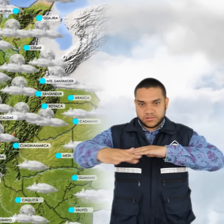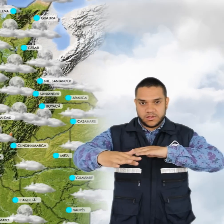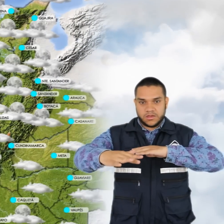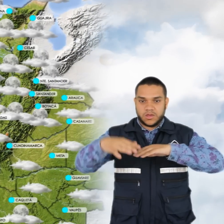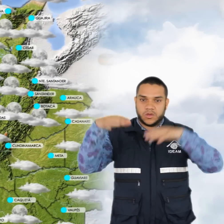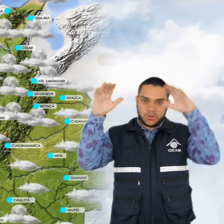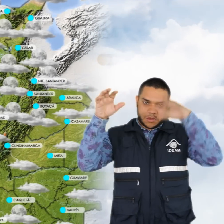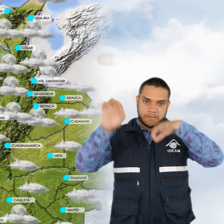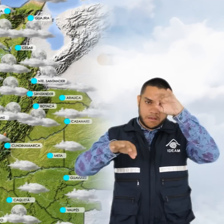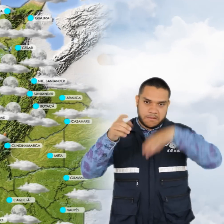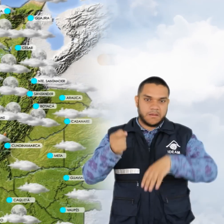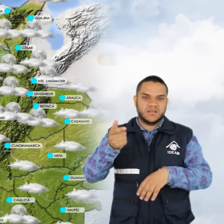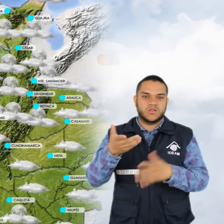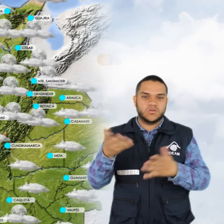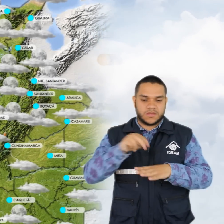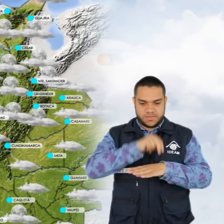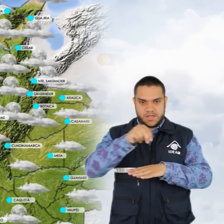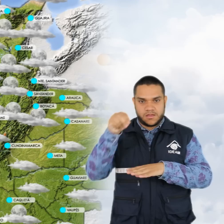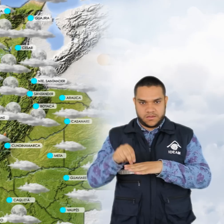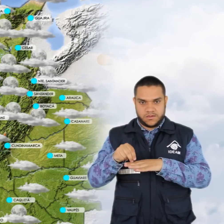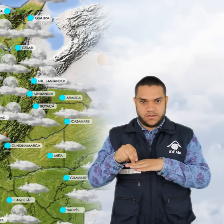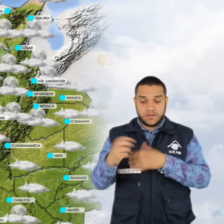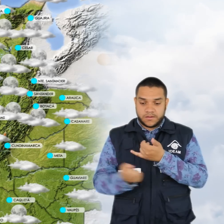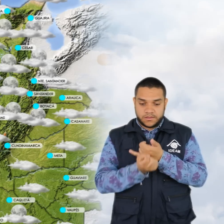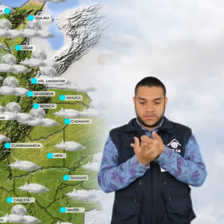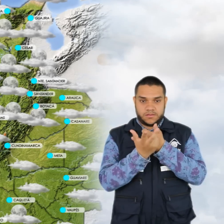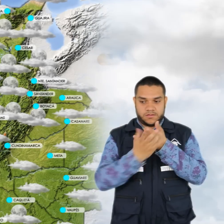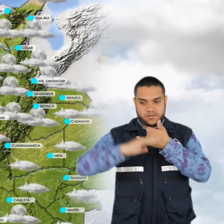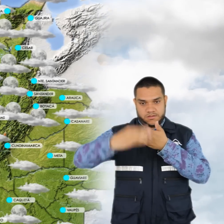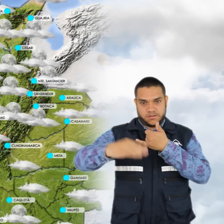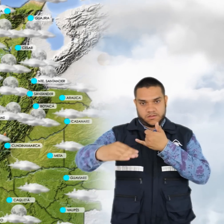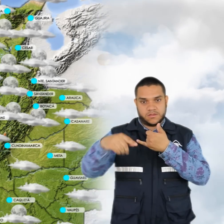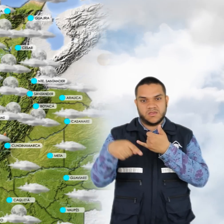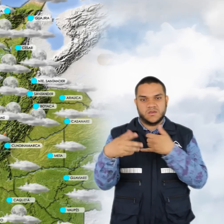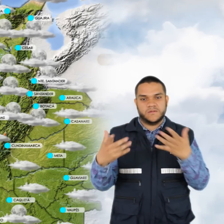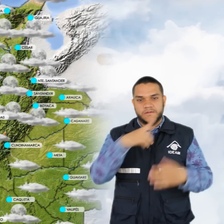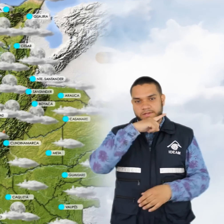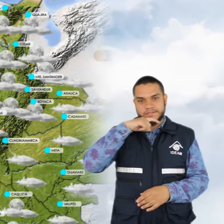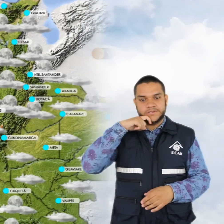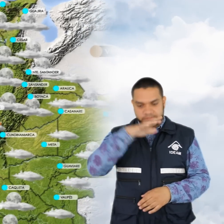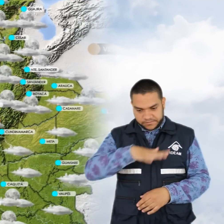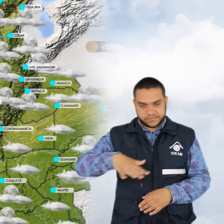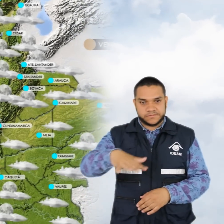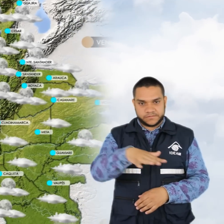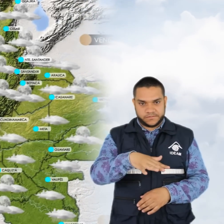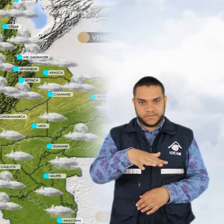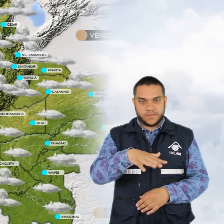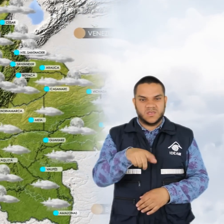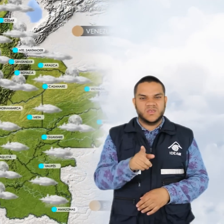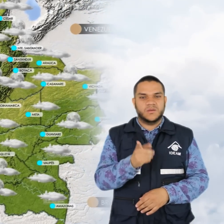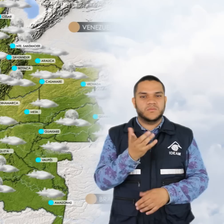ligera en el departamento de Nariño. En la región andina, prevalecerán las condiciones secas en gran parte de la región,